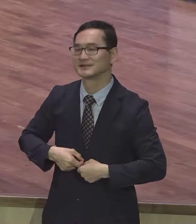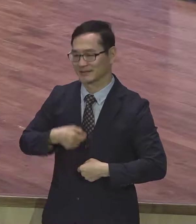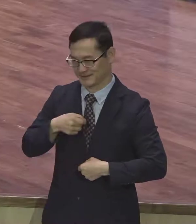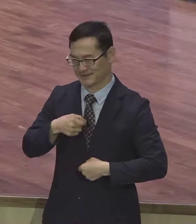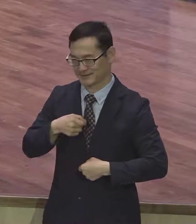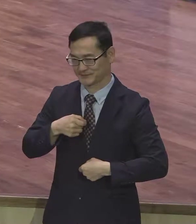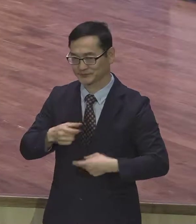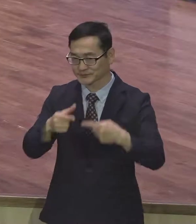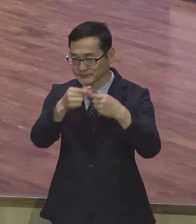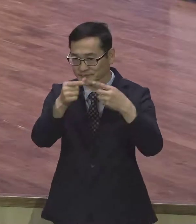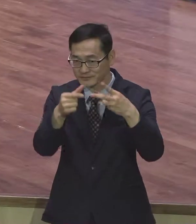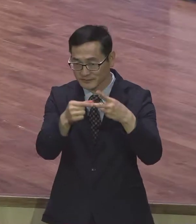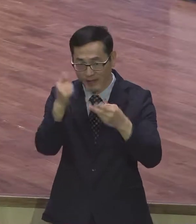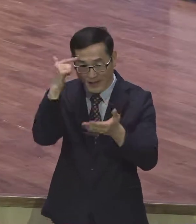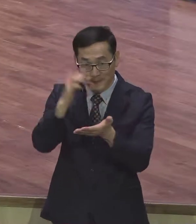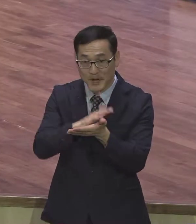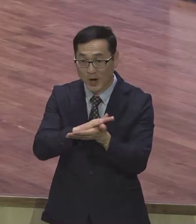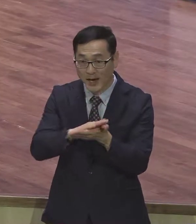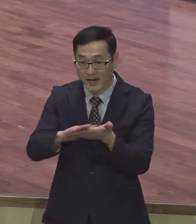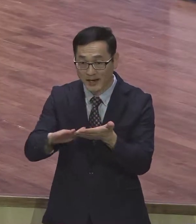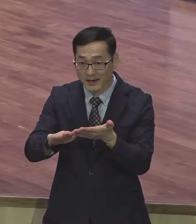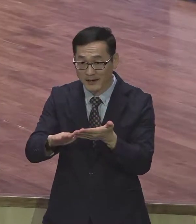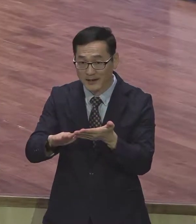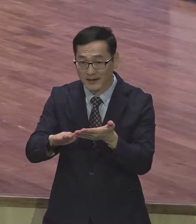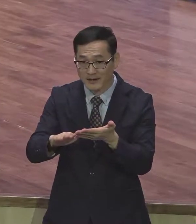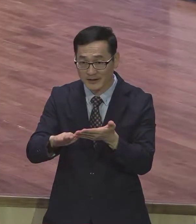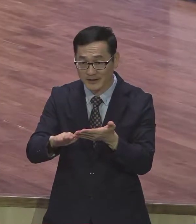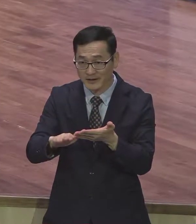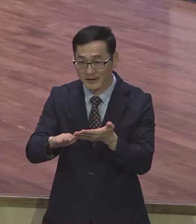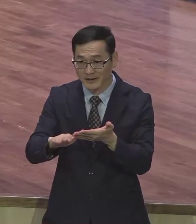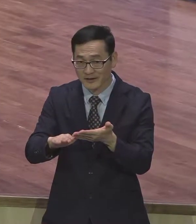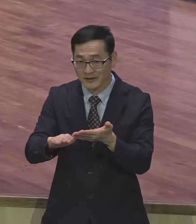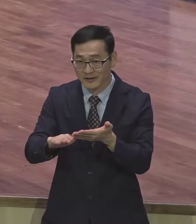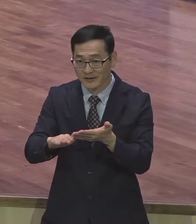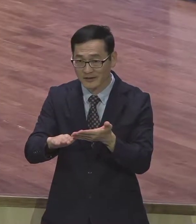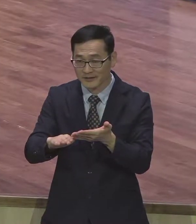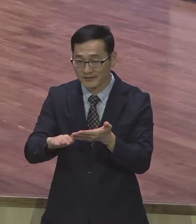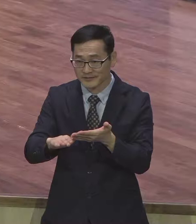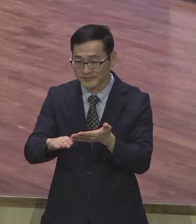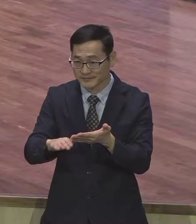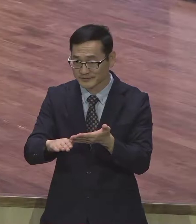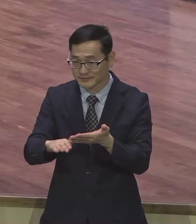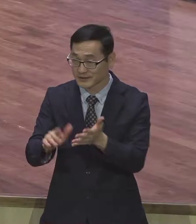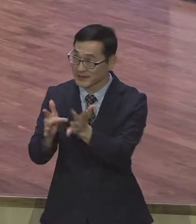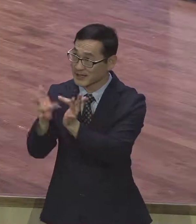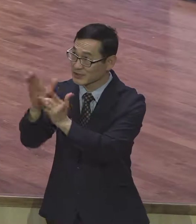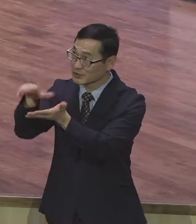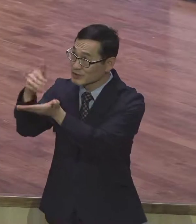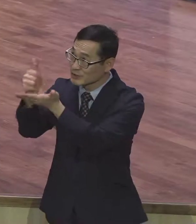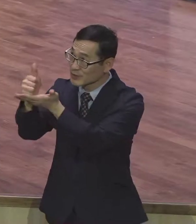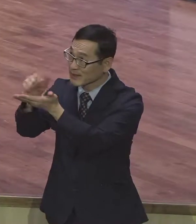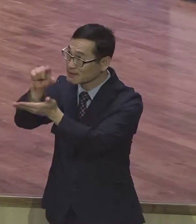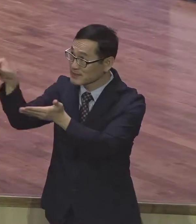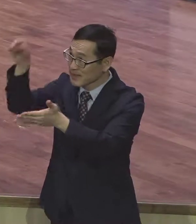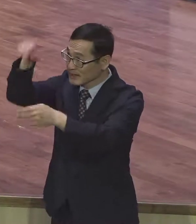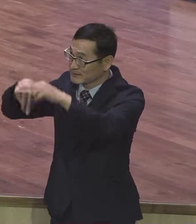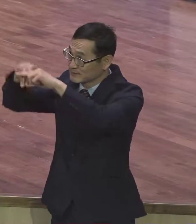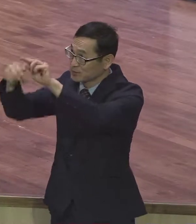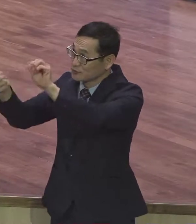평강이냐 평강 평강 예수 그리토의 십자가 대속과 부활을 통해서 어렵다 하심을 얻고